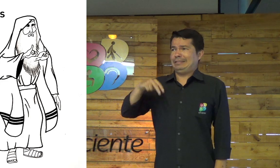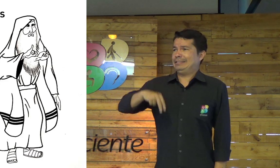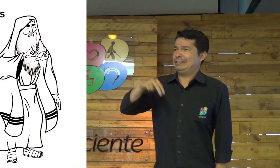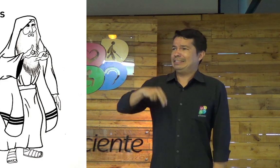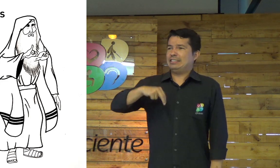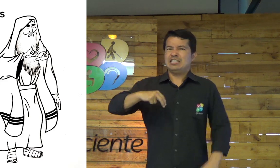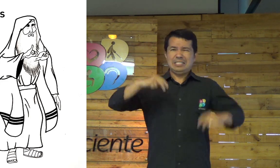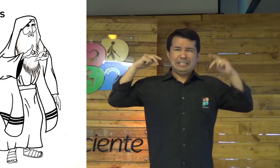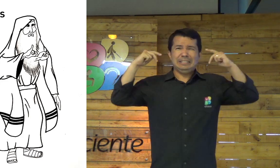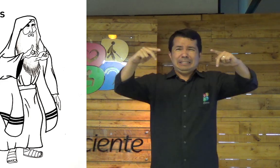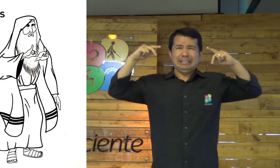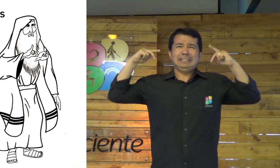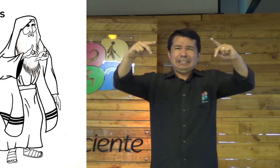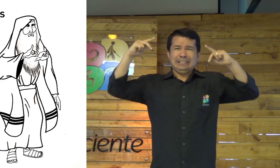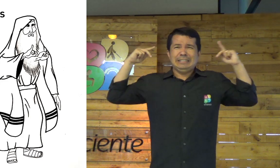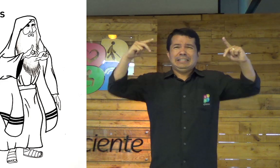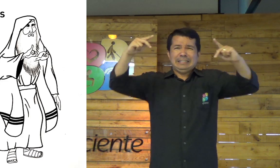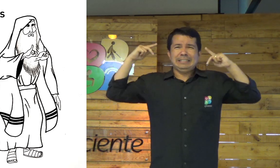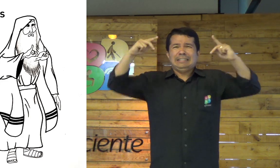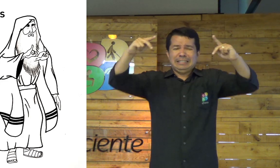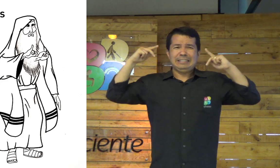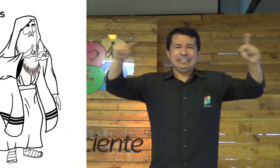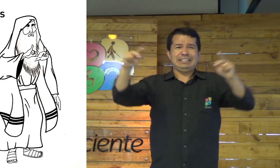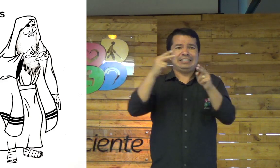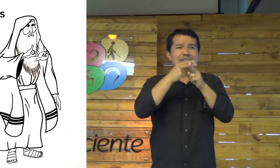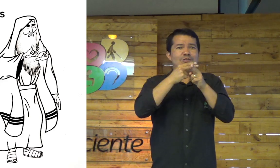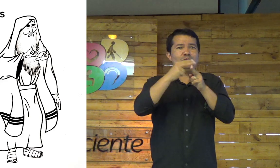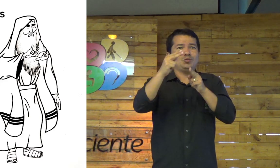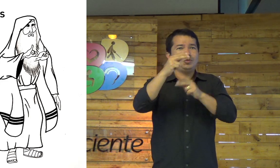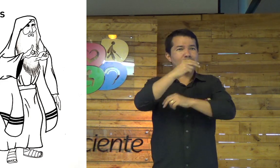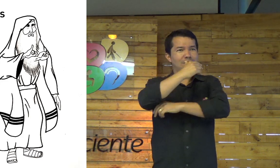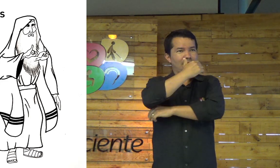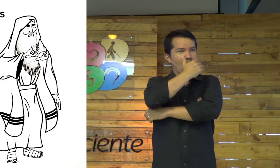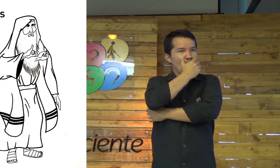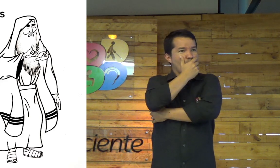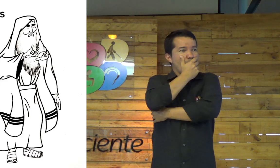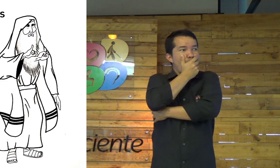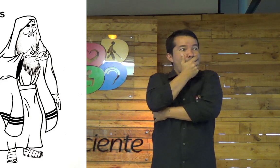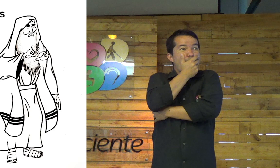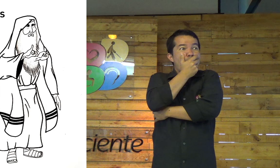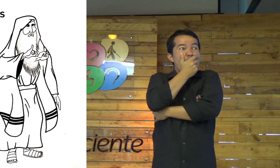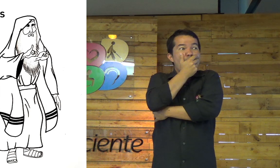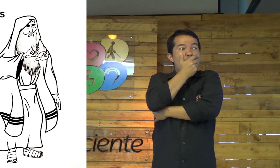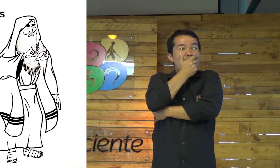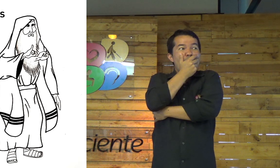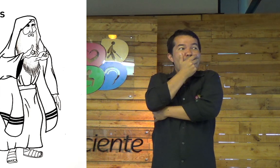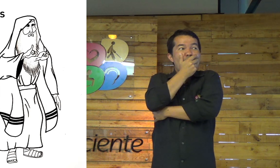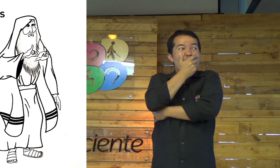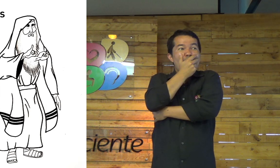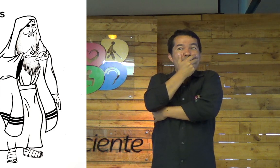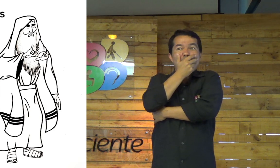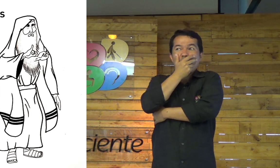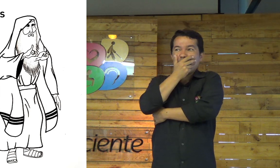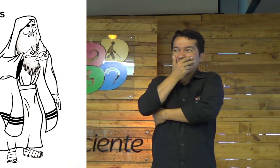Então tá. E foi e começou a pregar, a pregar, nu. Você sabia disso?